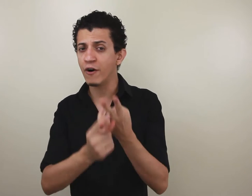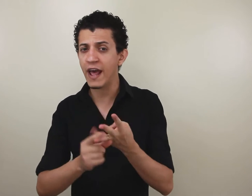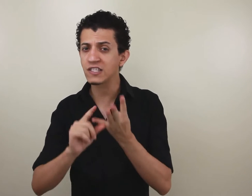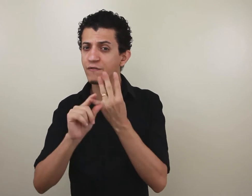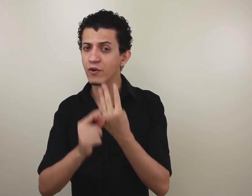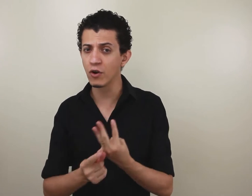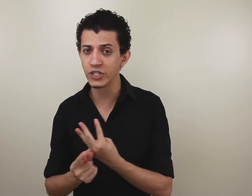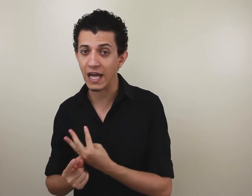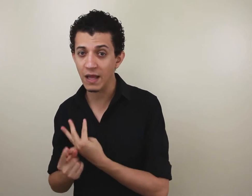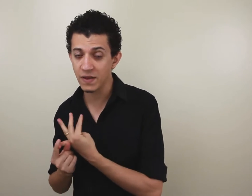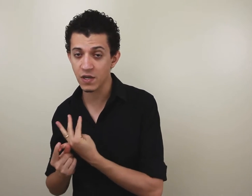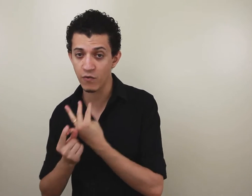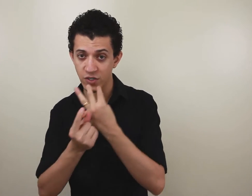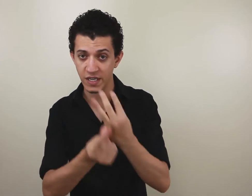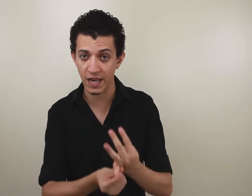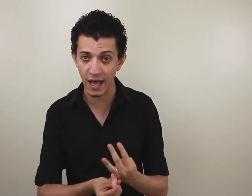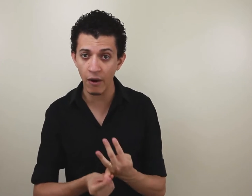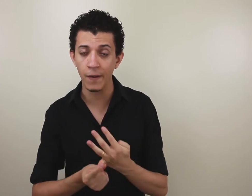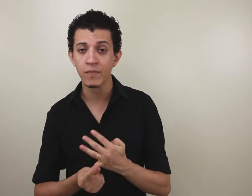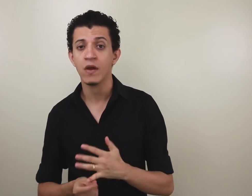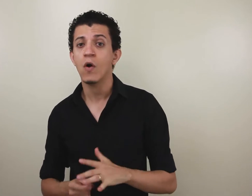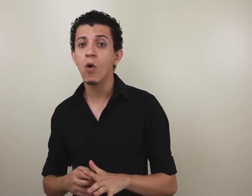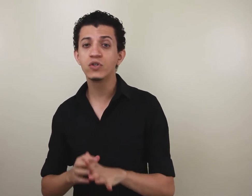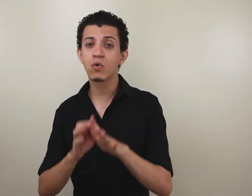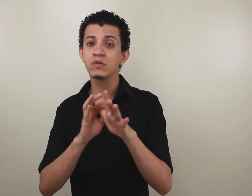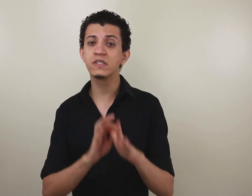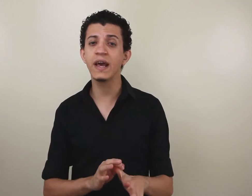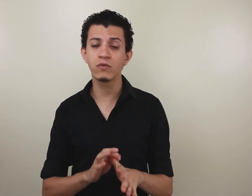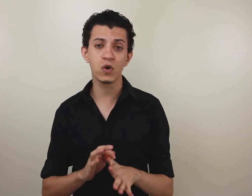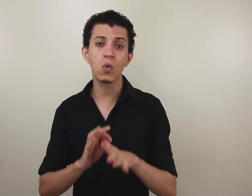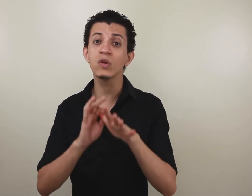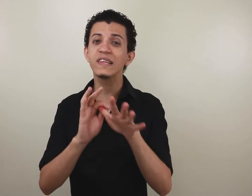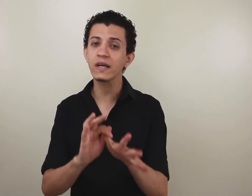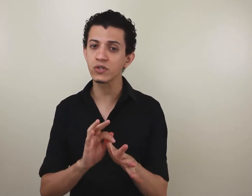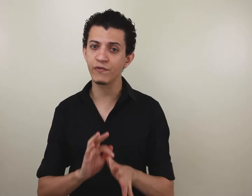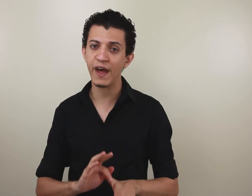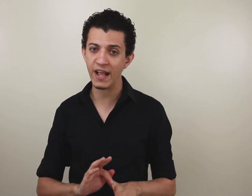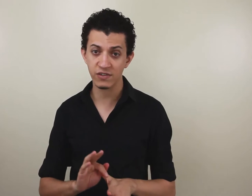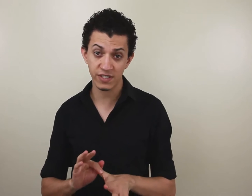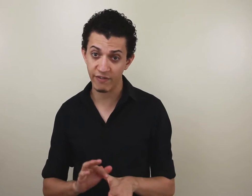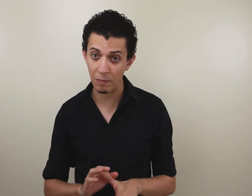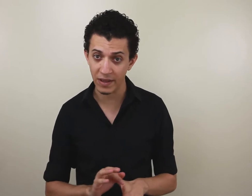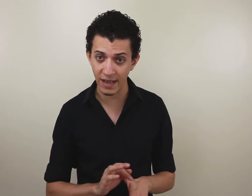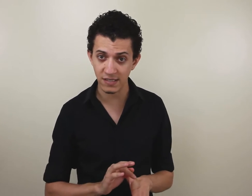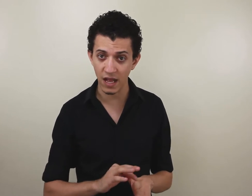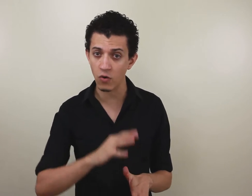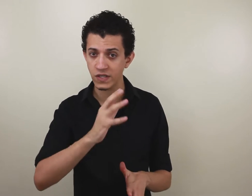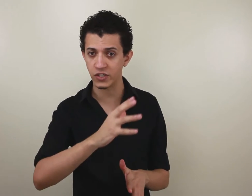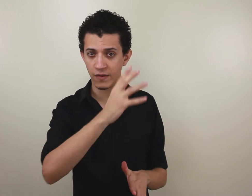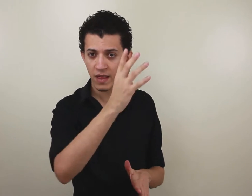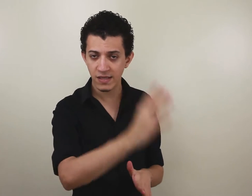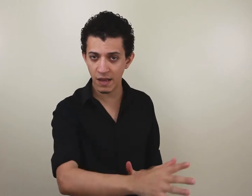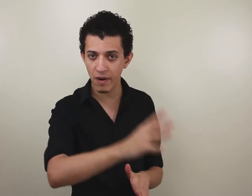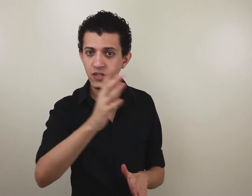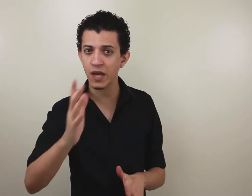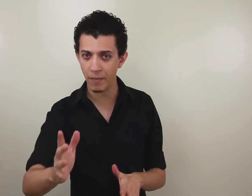fonética e fonologia da Libras, que eu vou dizer lá na aula, ou de conceitos ou contextos diferentes que você vai aplicar esse sinal, ou seja, semântica e